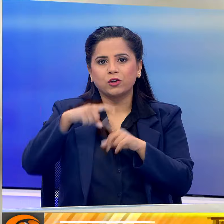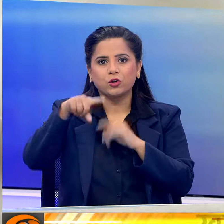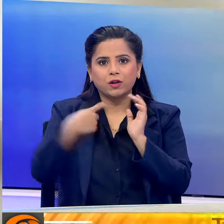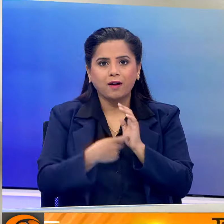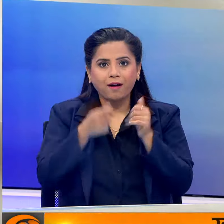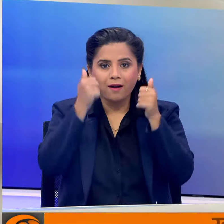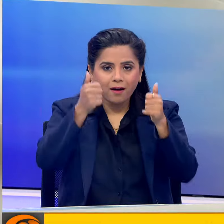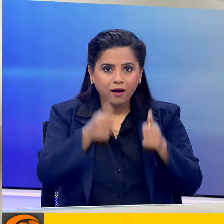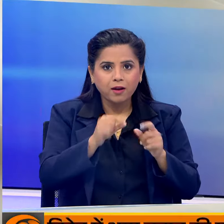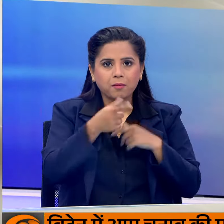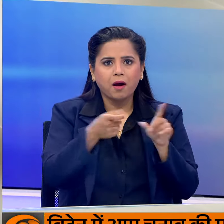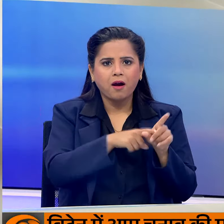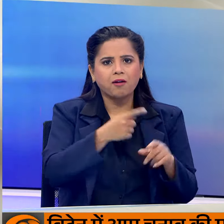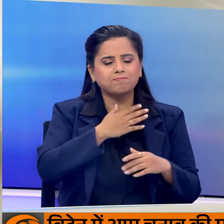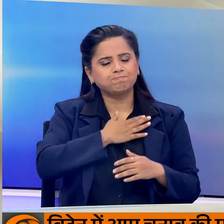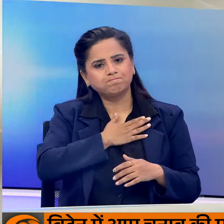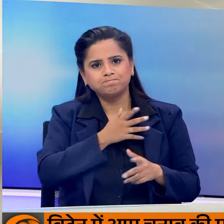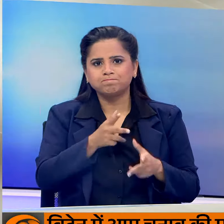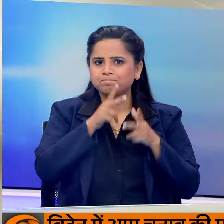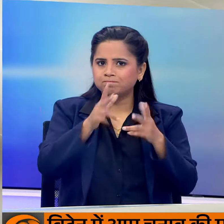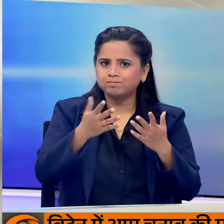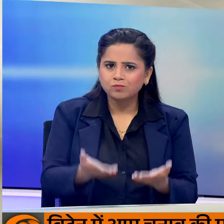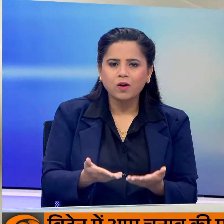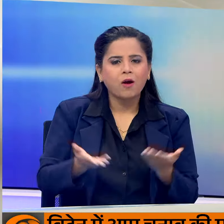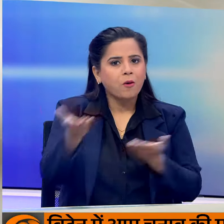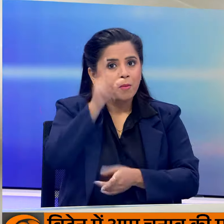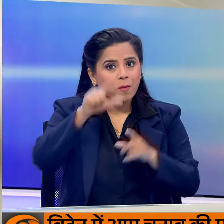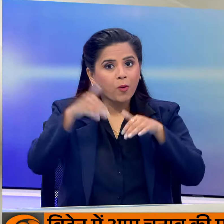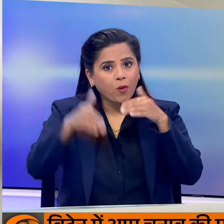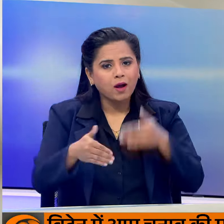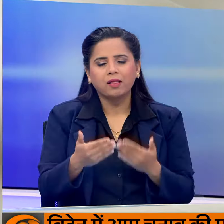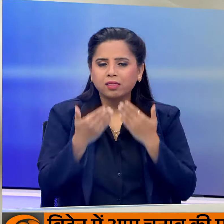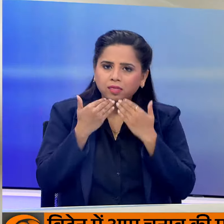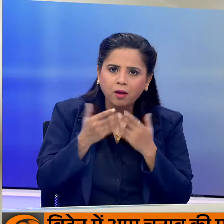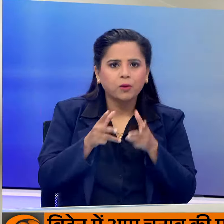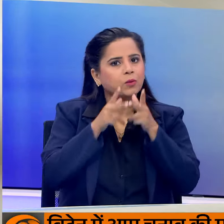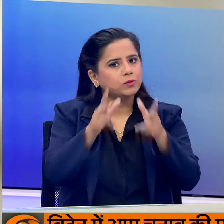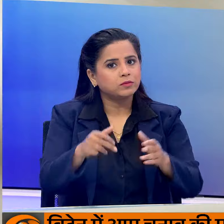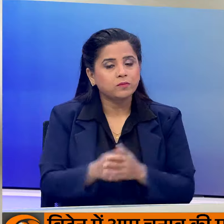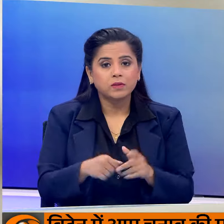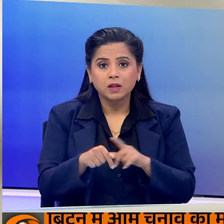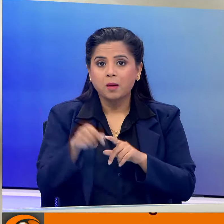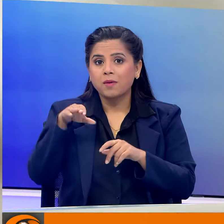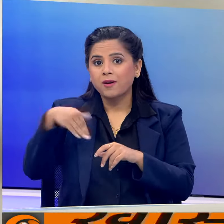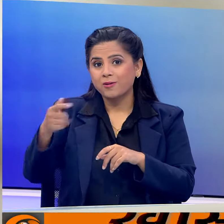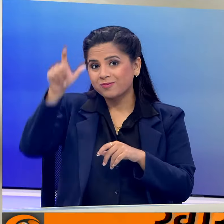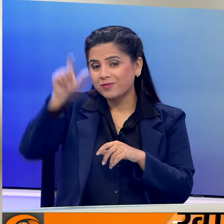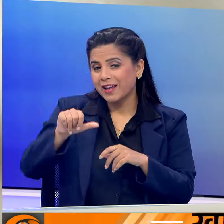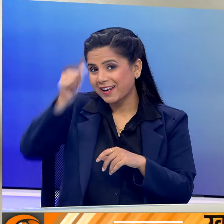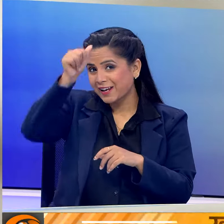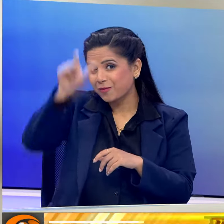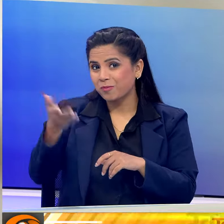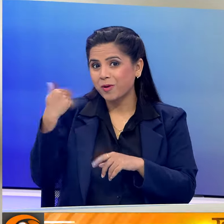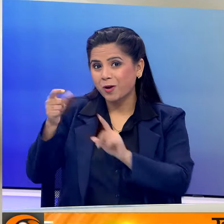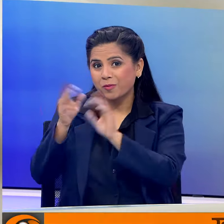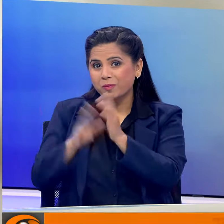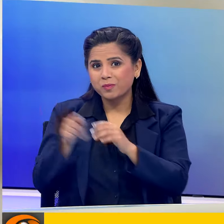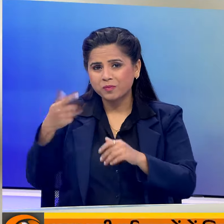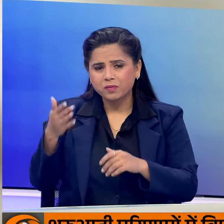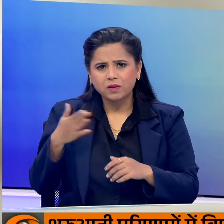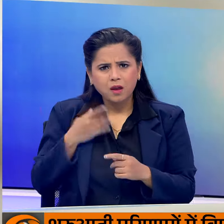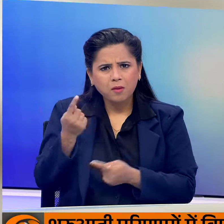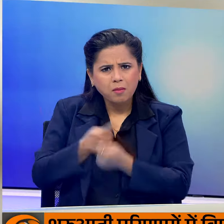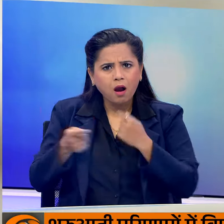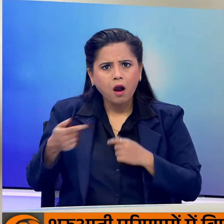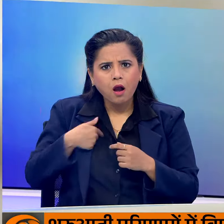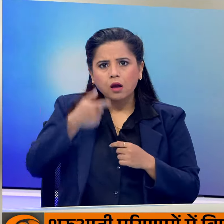उनकी पार्टी पर विश्वास जताने के लिए मतदाताओं का आभार जताया वही conservative पार्टी के निताओं ने इसे अपनी पार्टी के